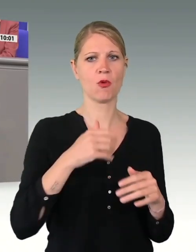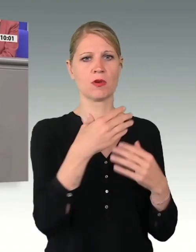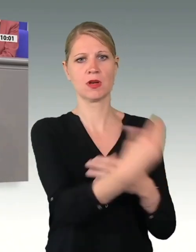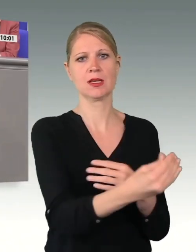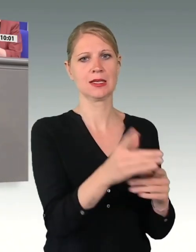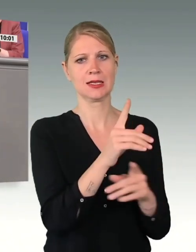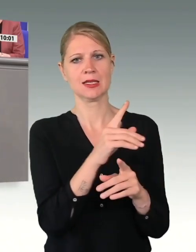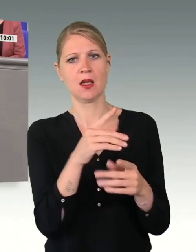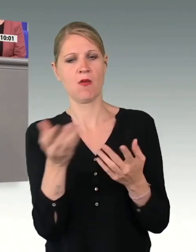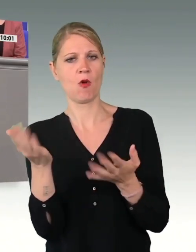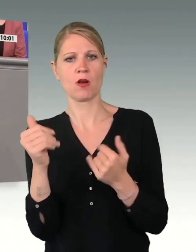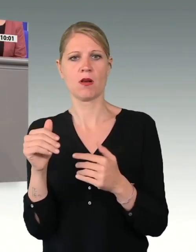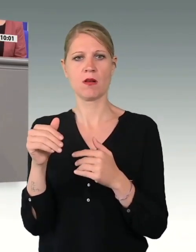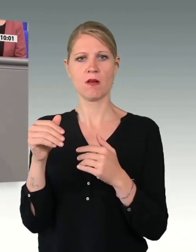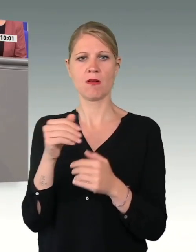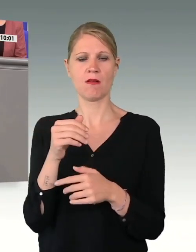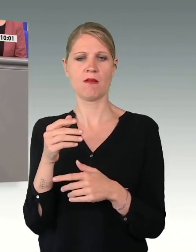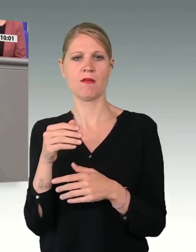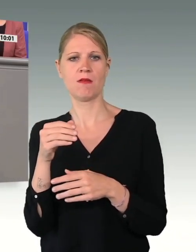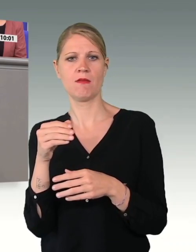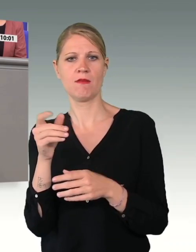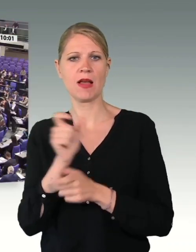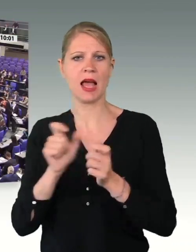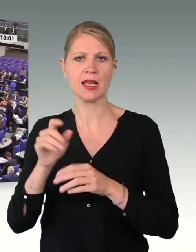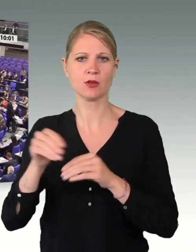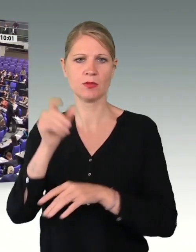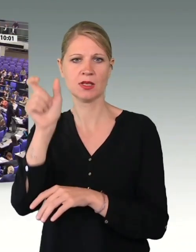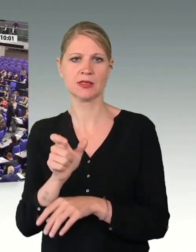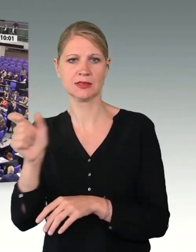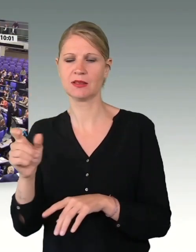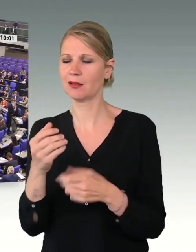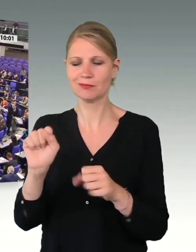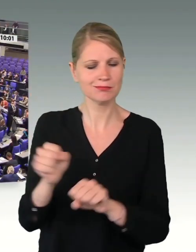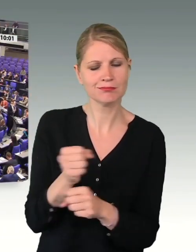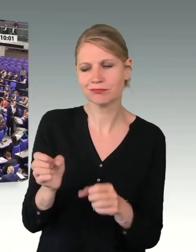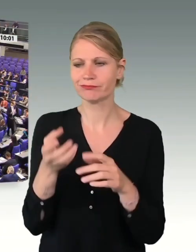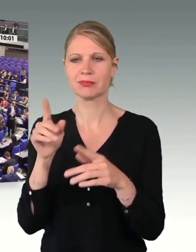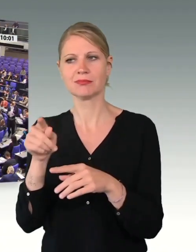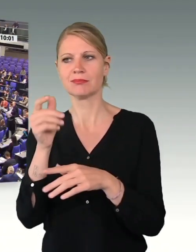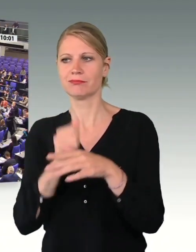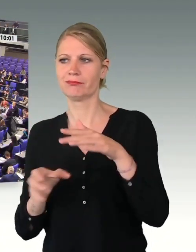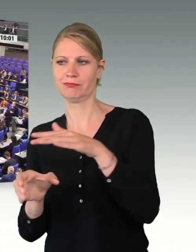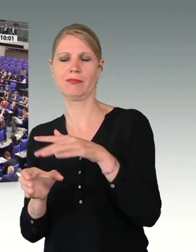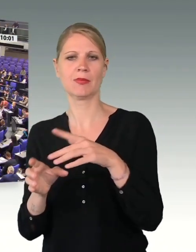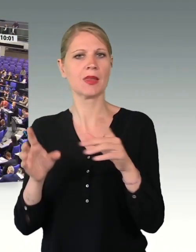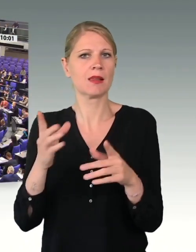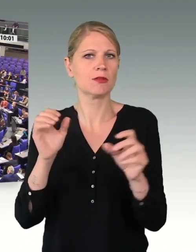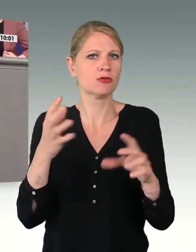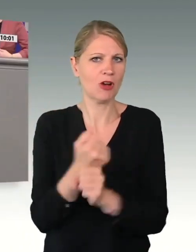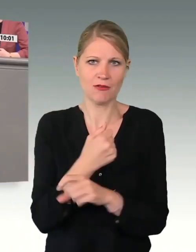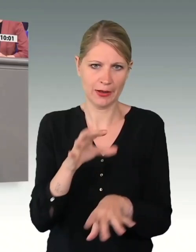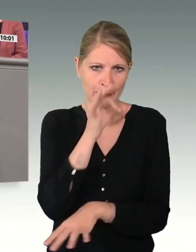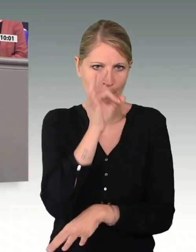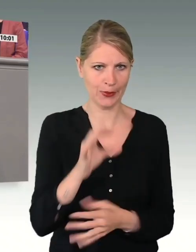des Parlaments gesichert sein. Und, meine Damen und Herren, wenn wir den Begriff Parlamentsarmee ernst nehmen, dann ist es doch unsere